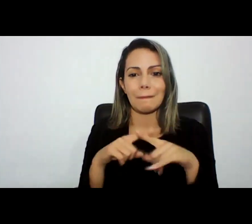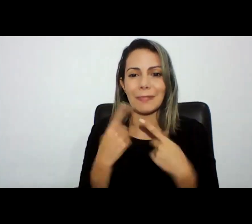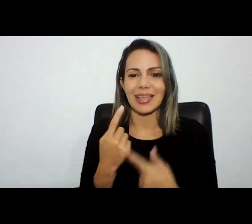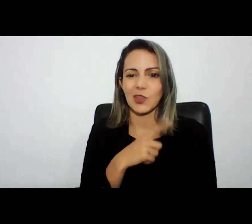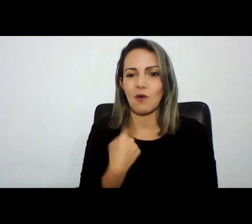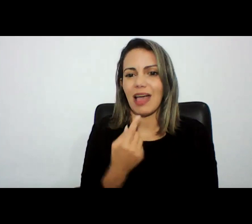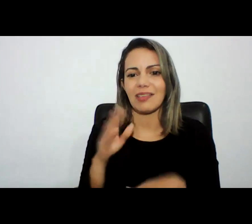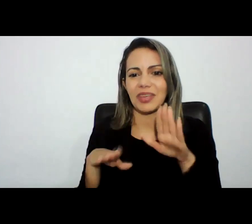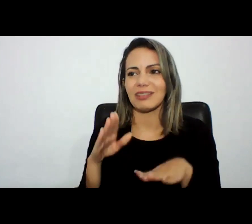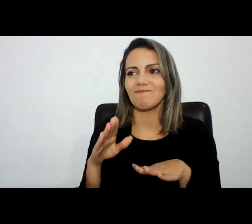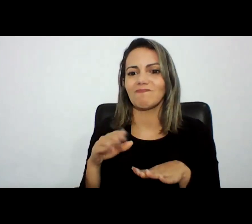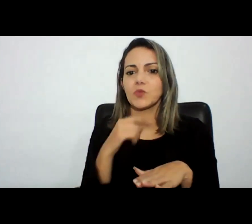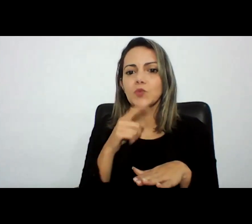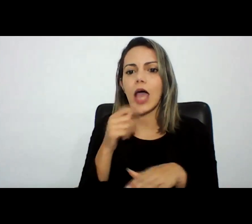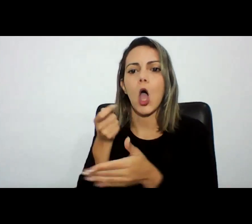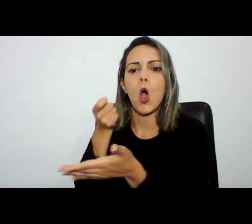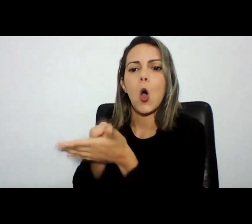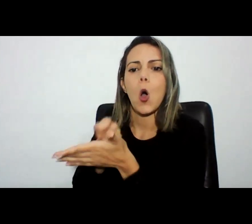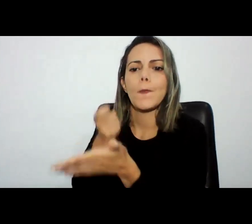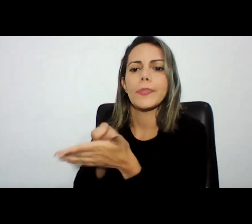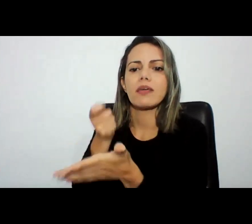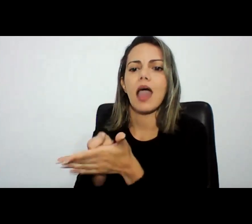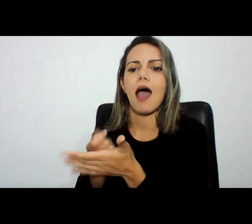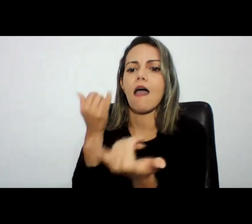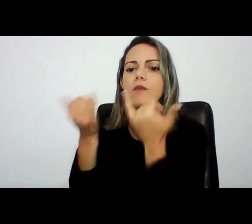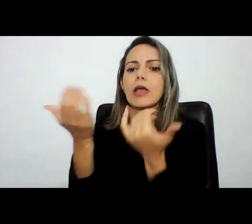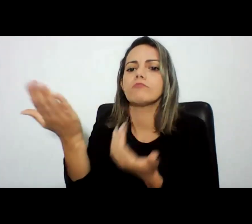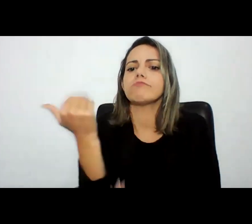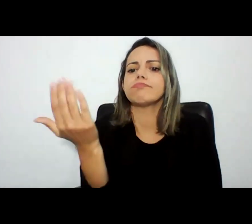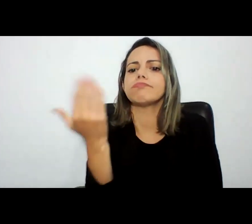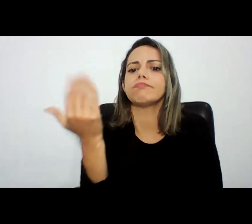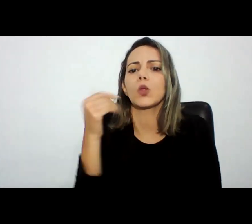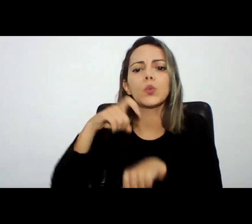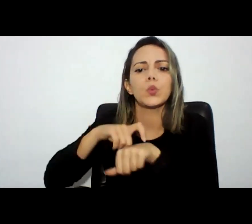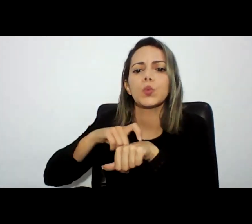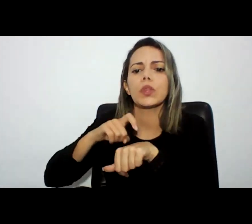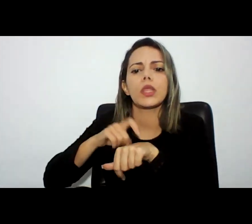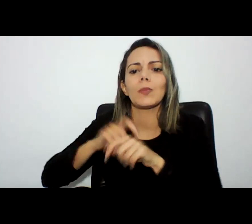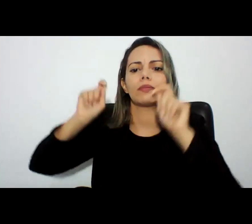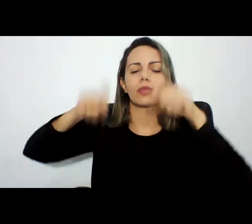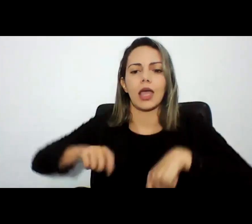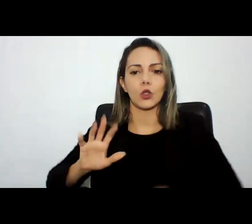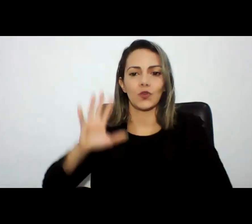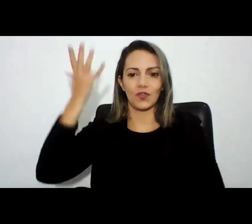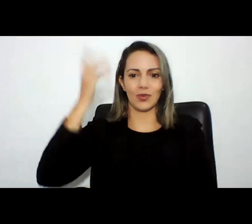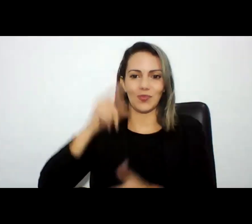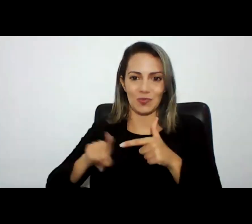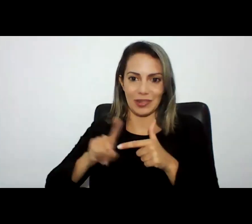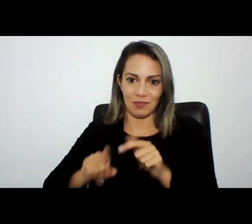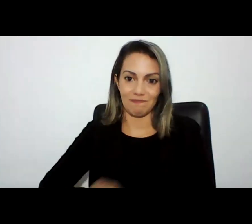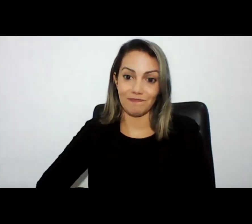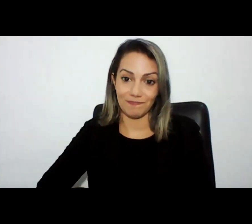que essa informação seja prestada da maneira e no tempo adequado para que aquele caso seja elucidado com êxito